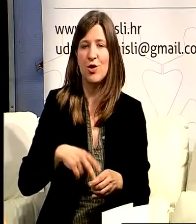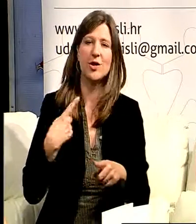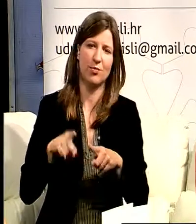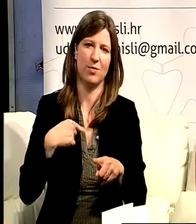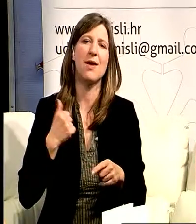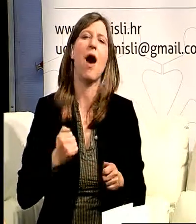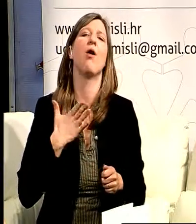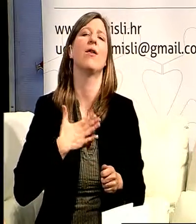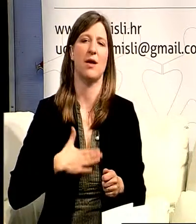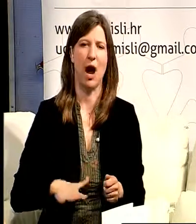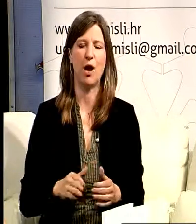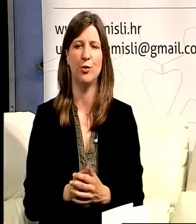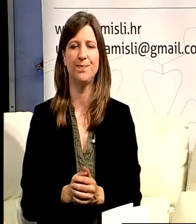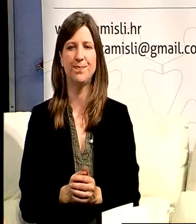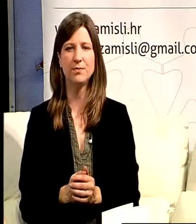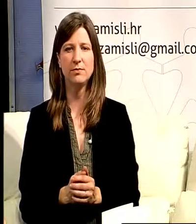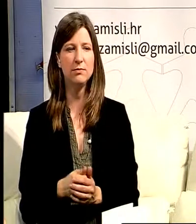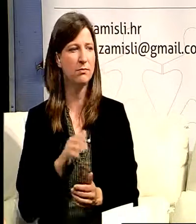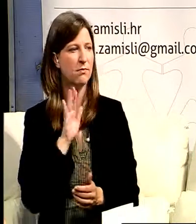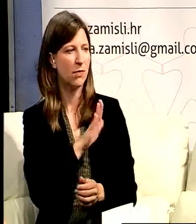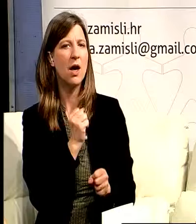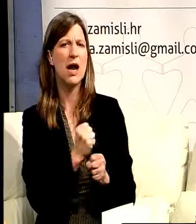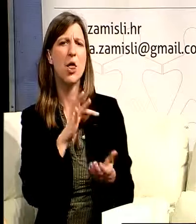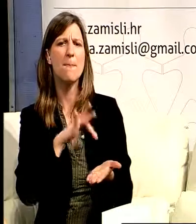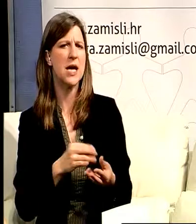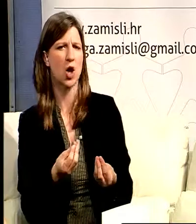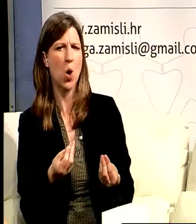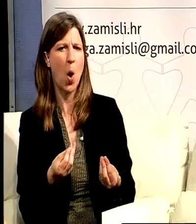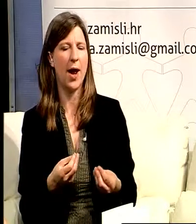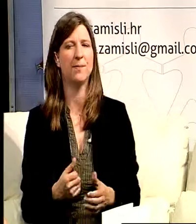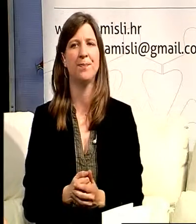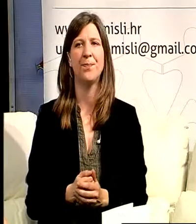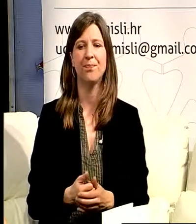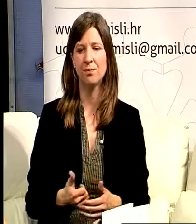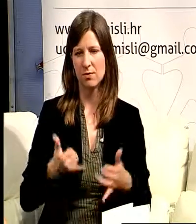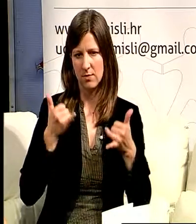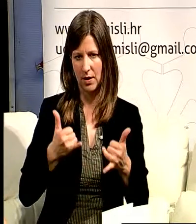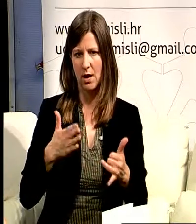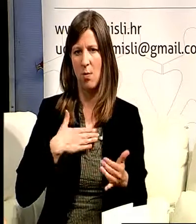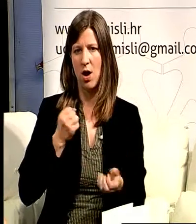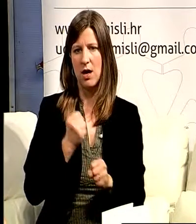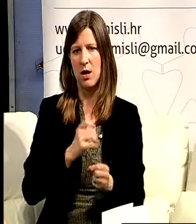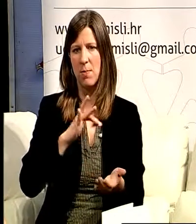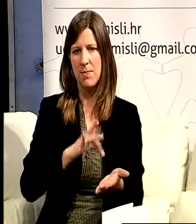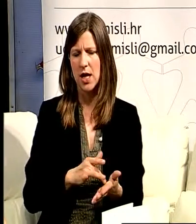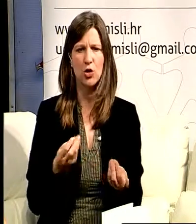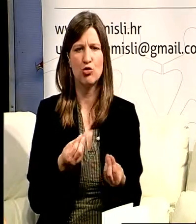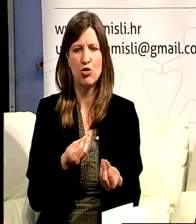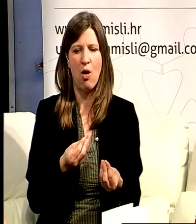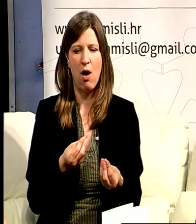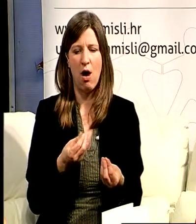zbog toga. I što je danas tvoje radno mjesto? Pa danas je moje radno mjesto da stavljam znači